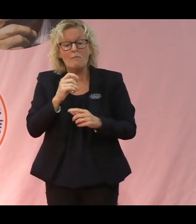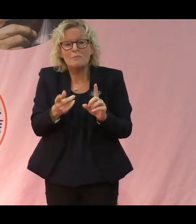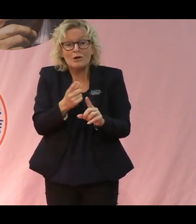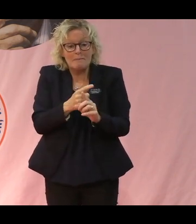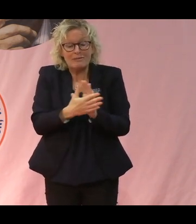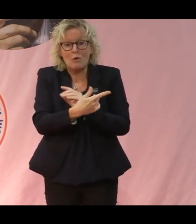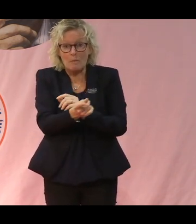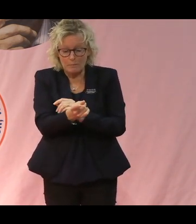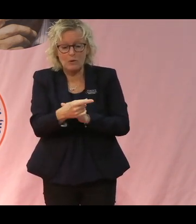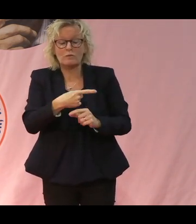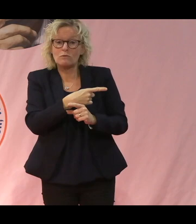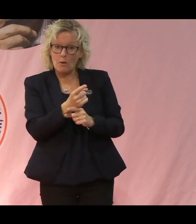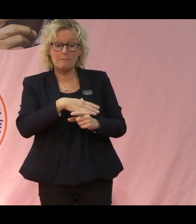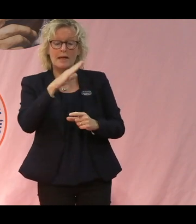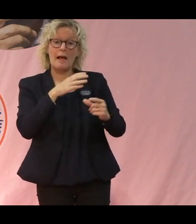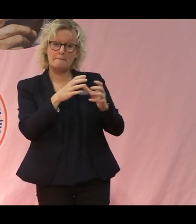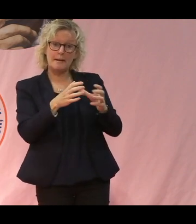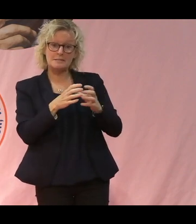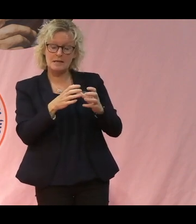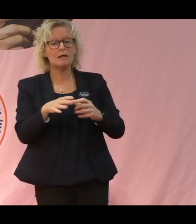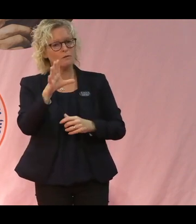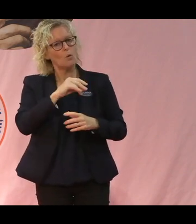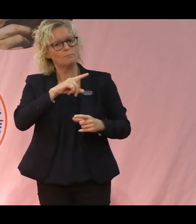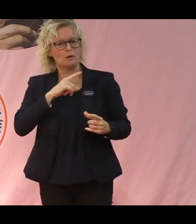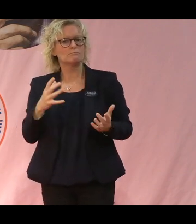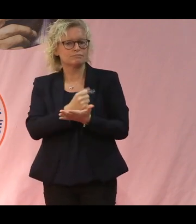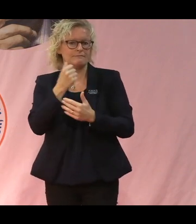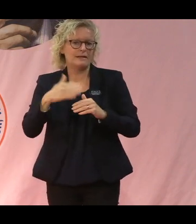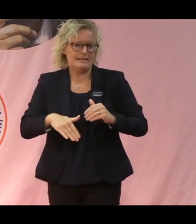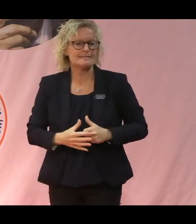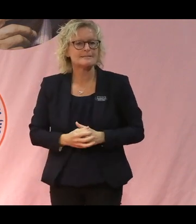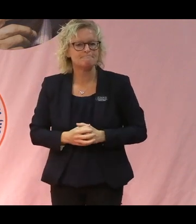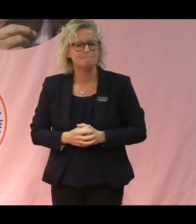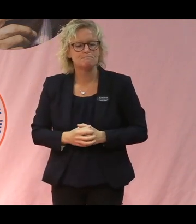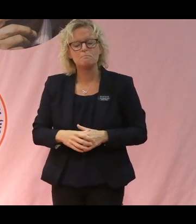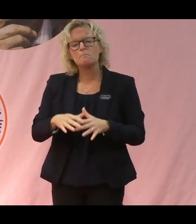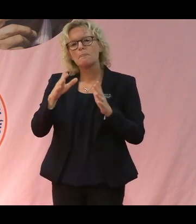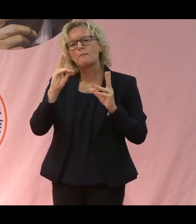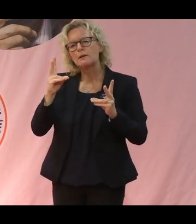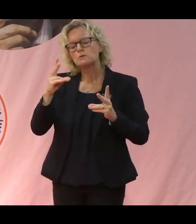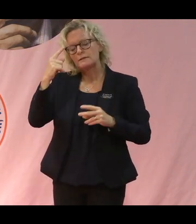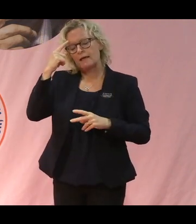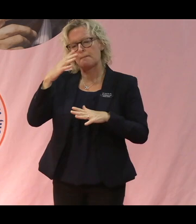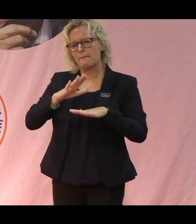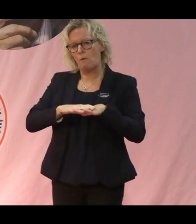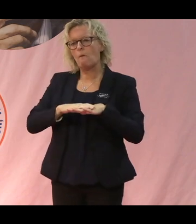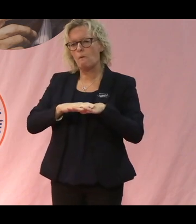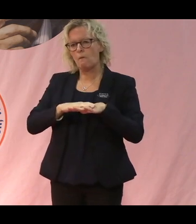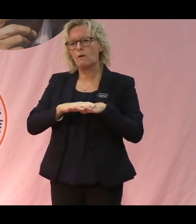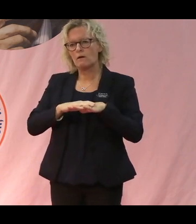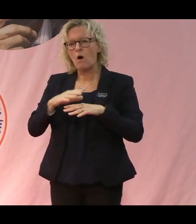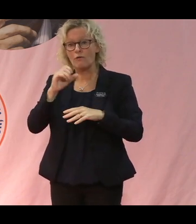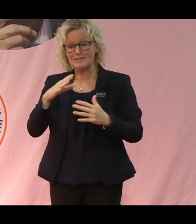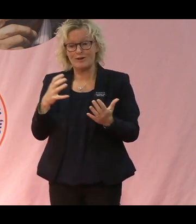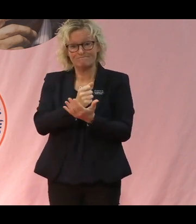de jordbrukarna att bli mer anpassade, då är ju mycket vunnet redan där. Men sen ska man också komma ihåg att för att vi ska få till en